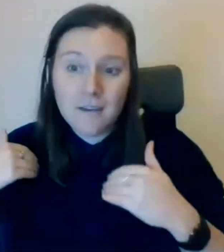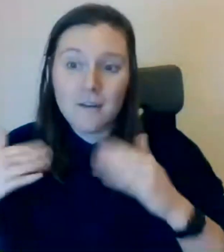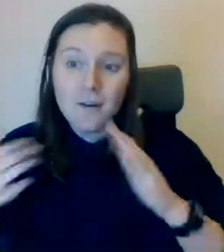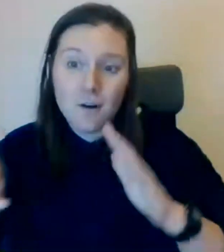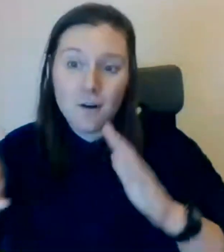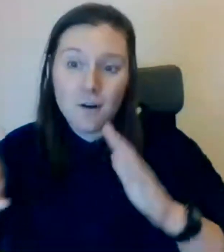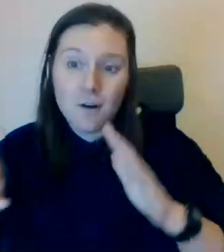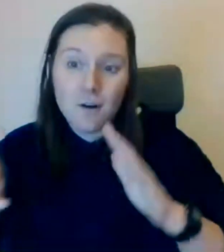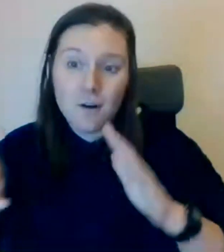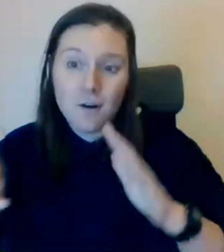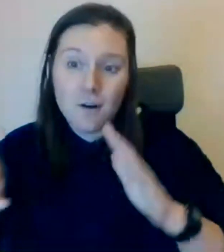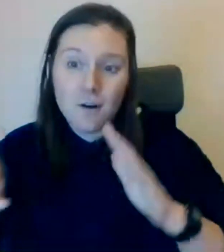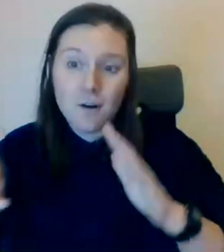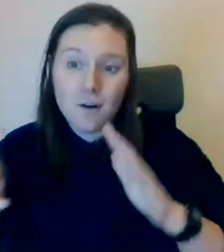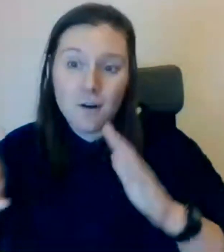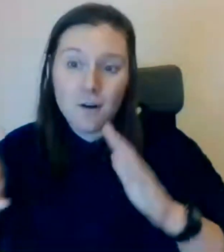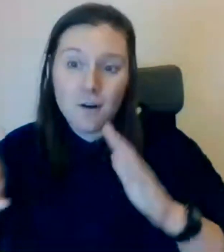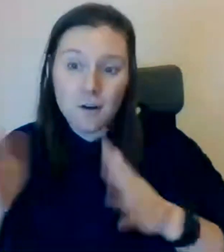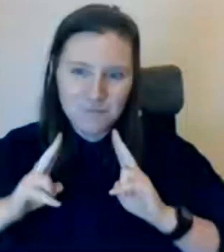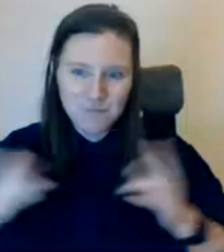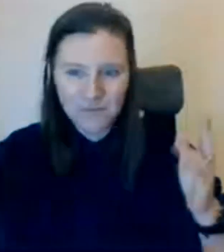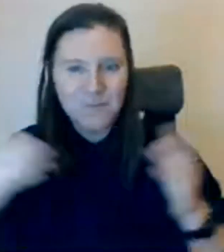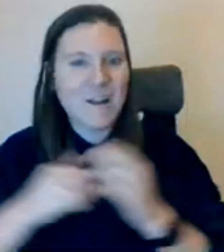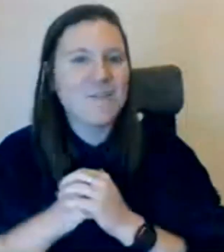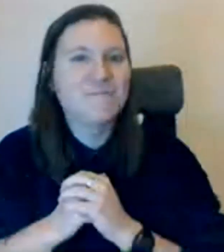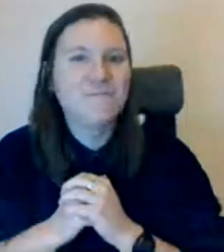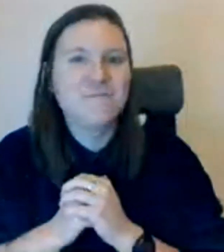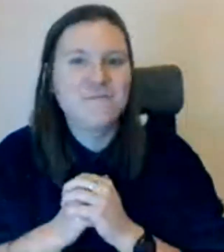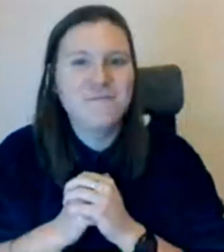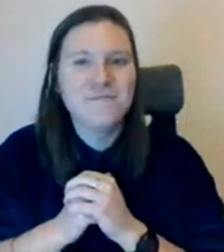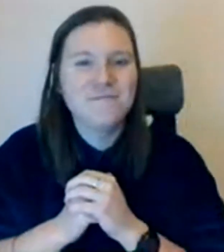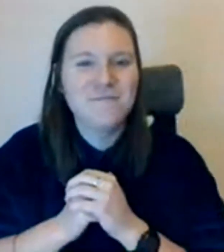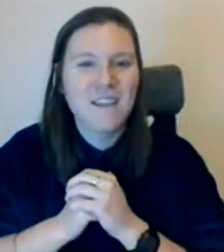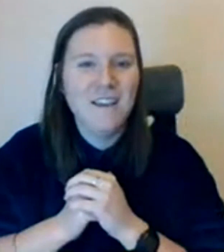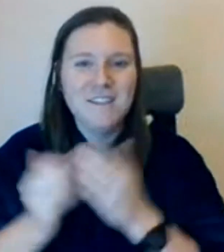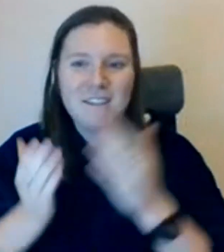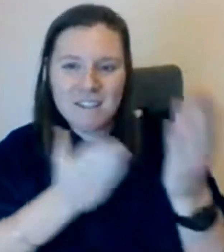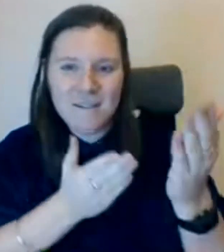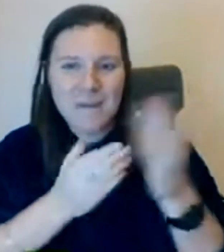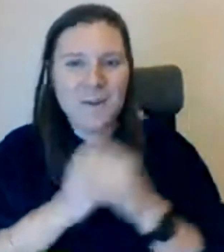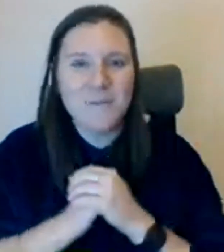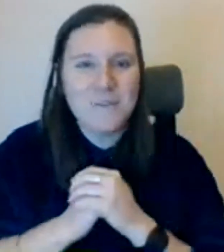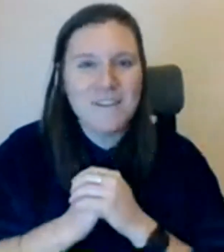en langue des signes, ils m'appellent Sophie. Voilà. Je laisse la main à Anthony.